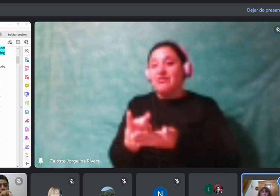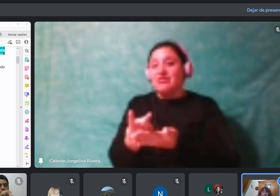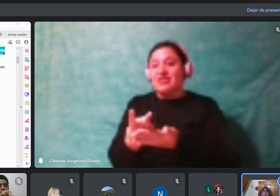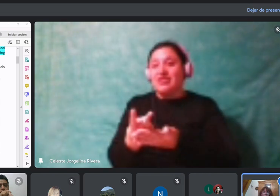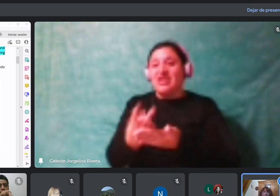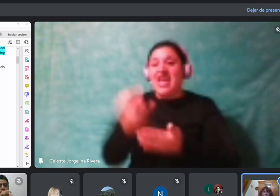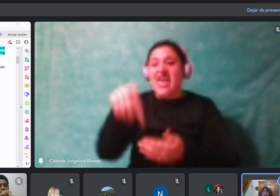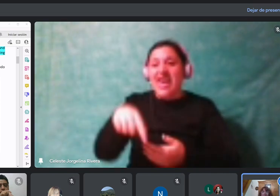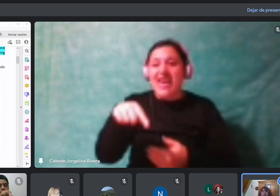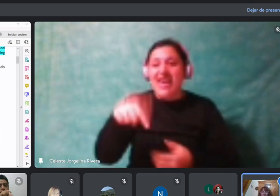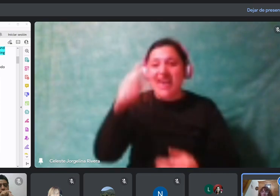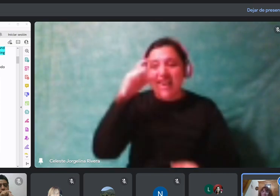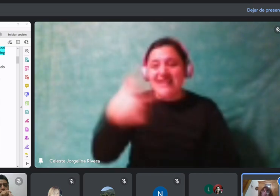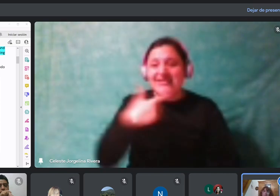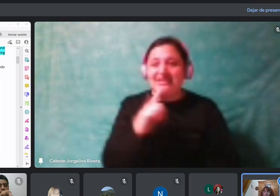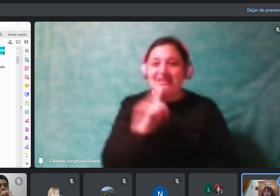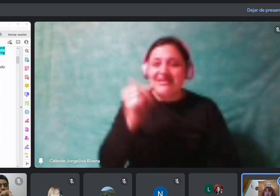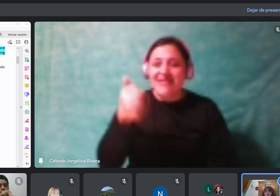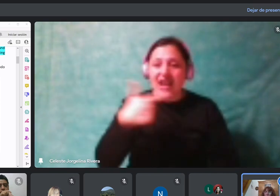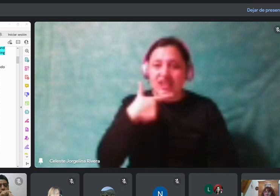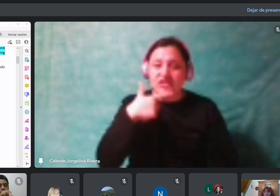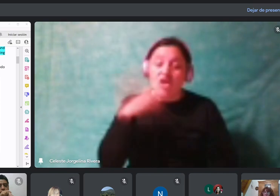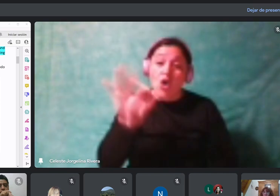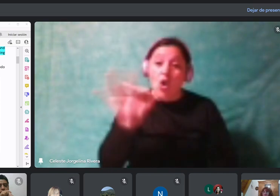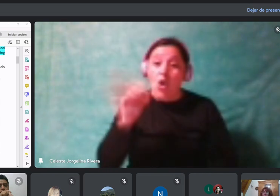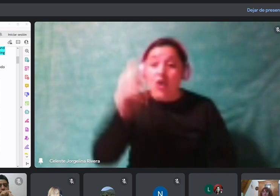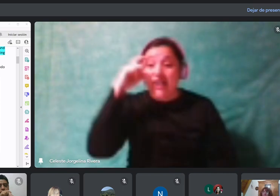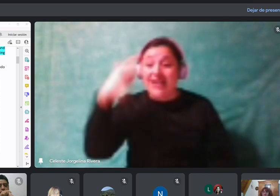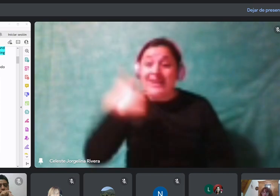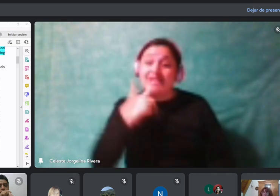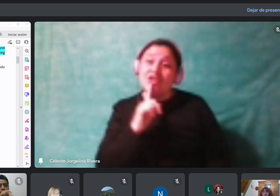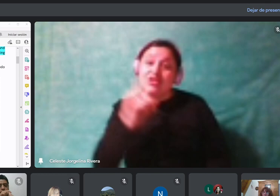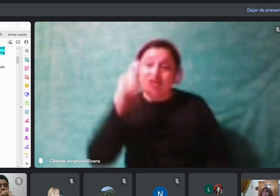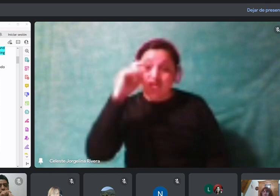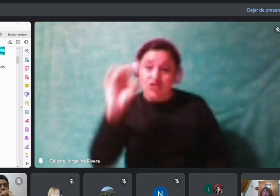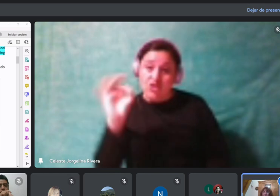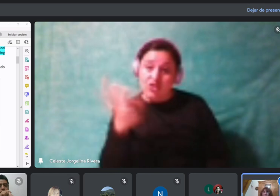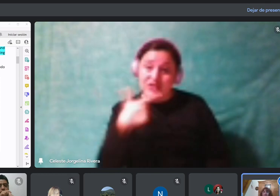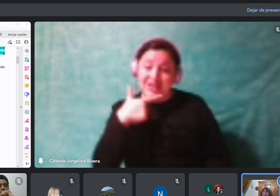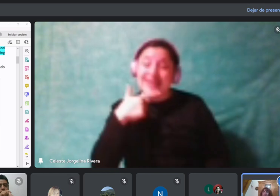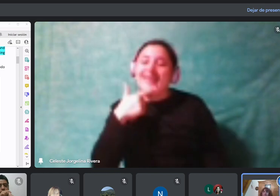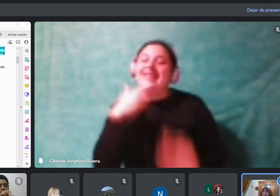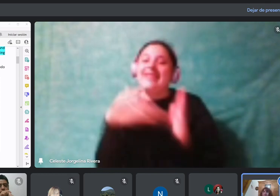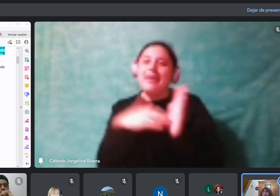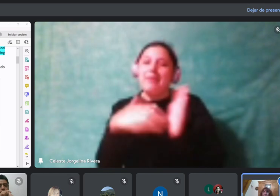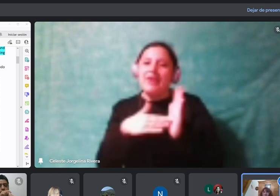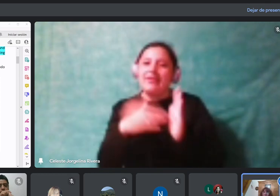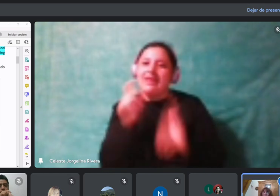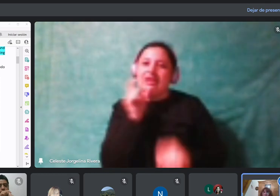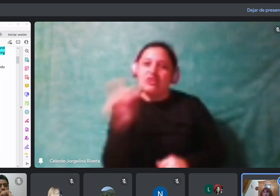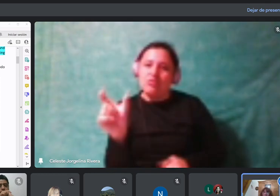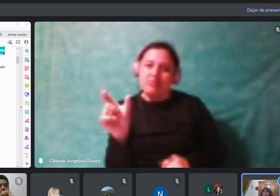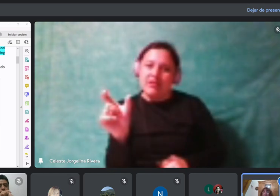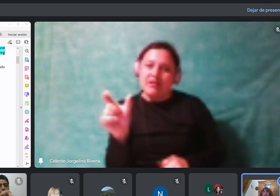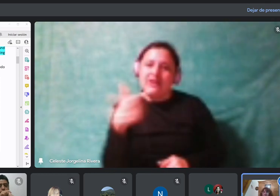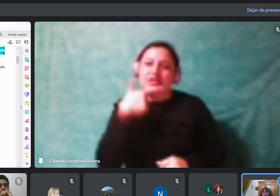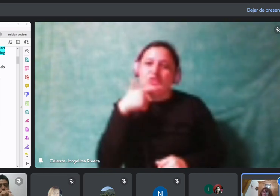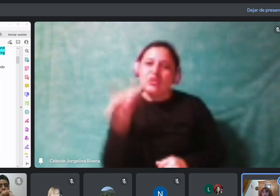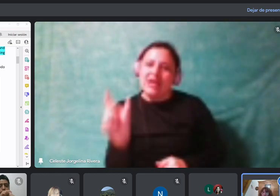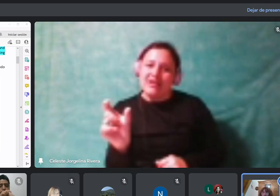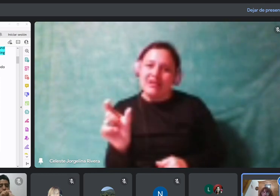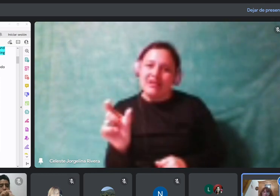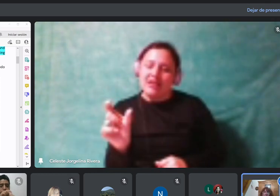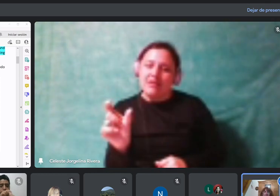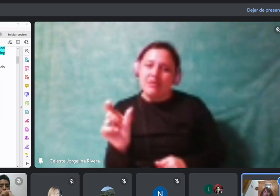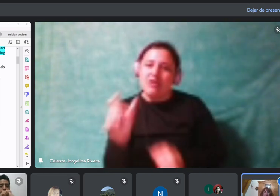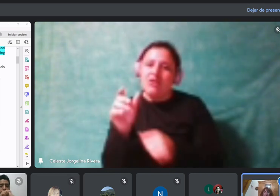acuerdo a qué género tenga el sustantivo. Claro. Y lo estás determinando, que lo estás indicando